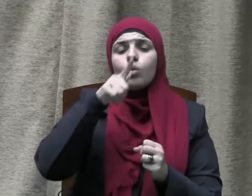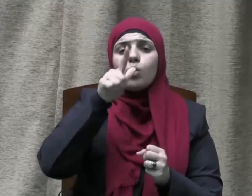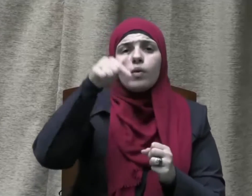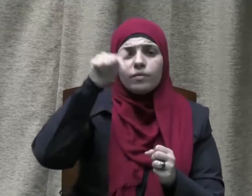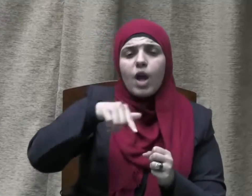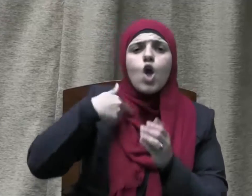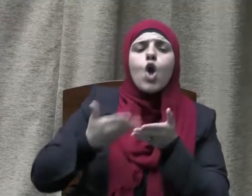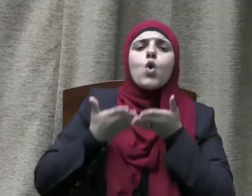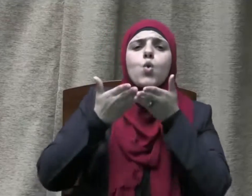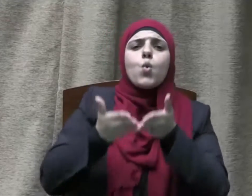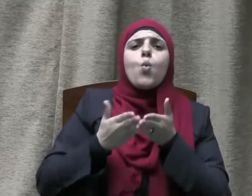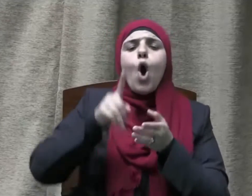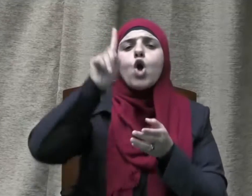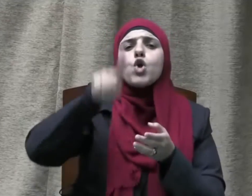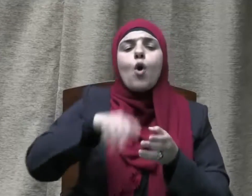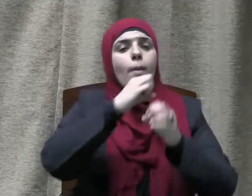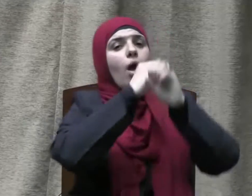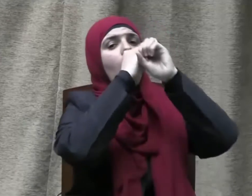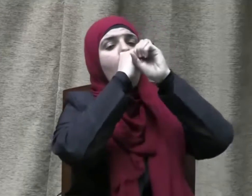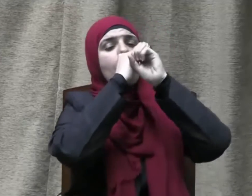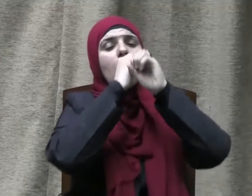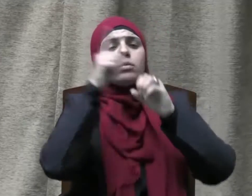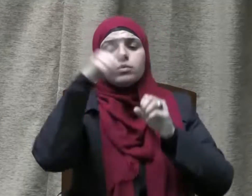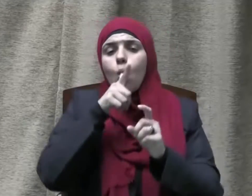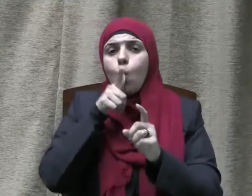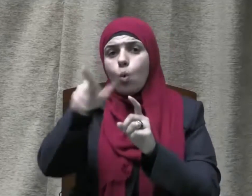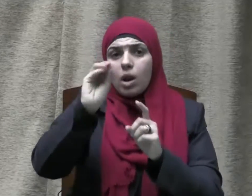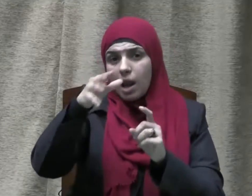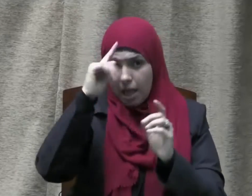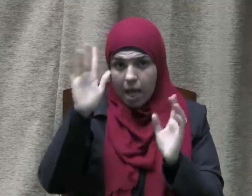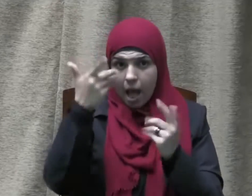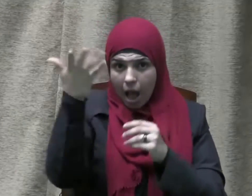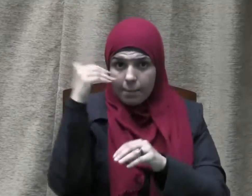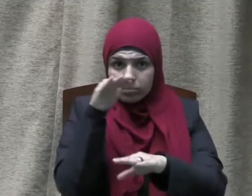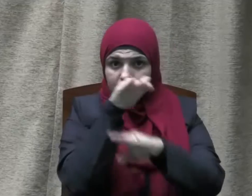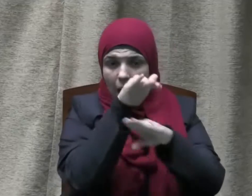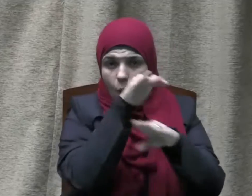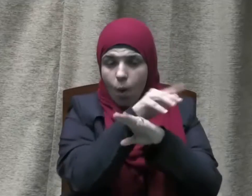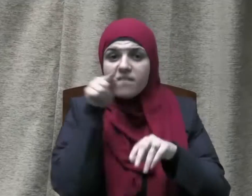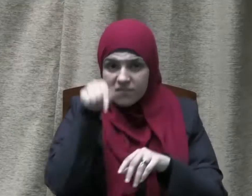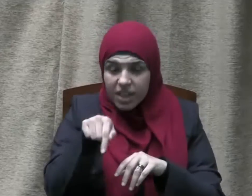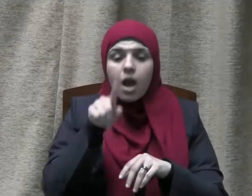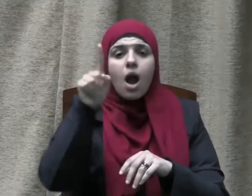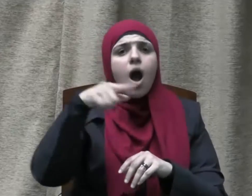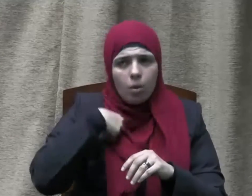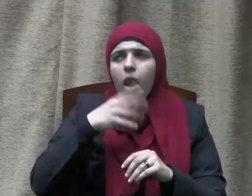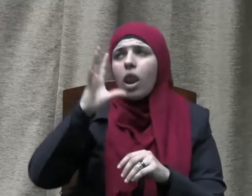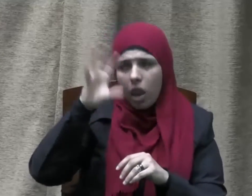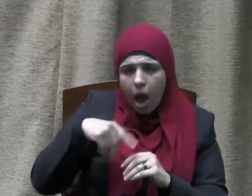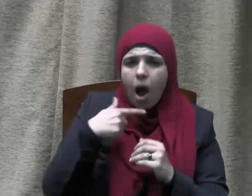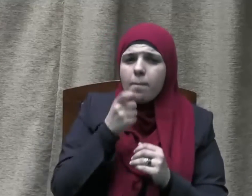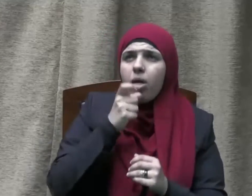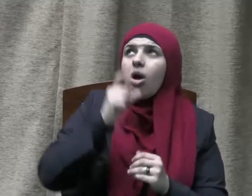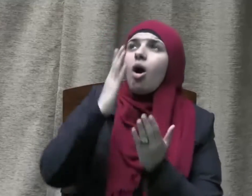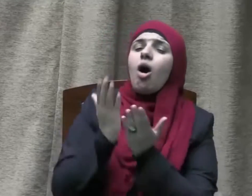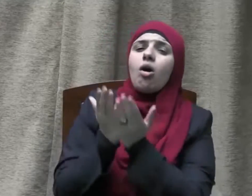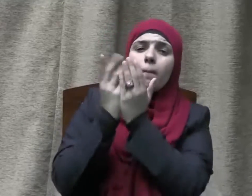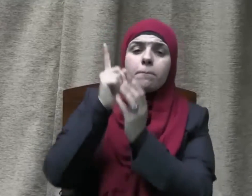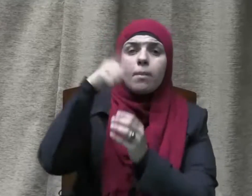يوم القيامة فيقال له هل بلغت؟ فيقول نعم يا رب فتسأل أمته